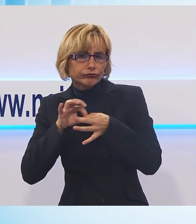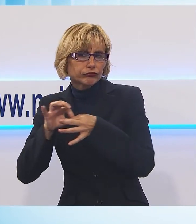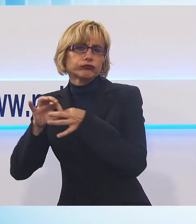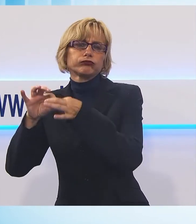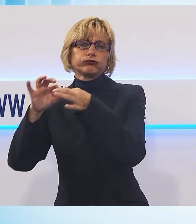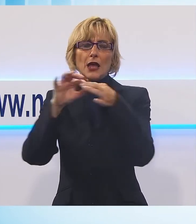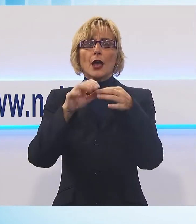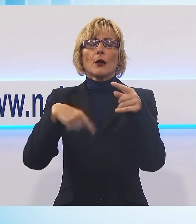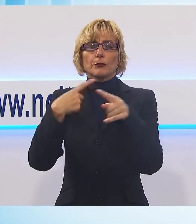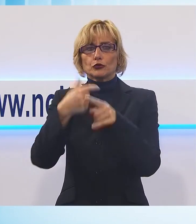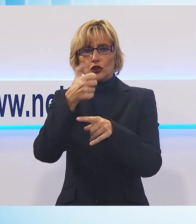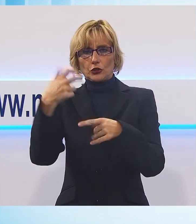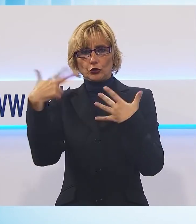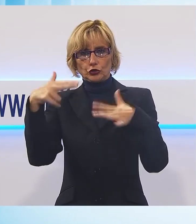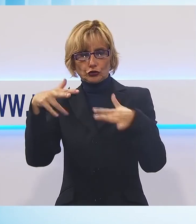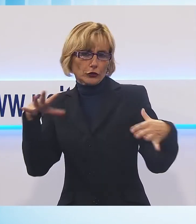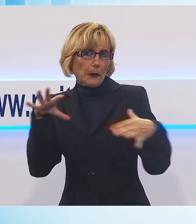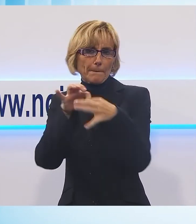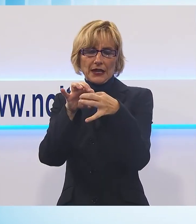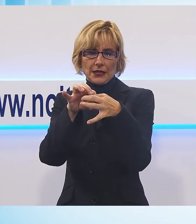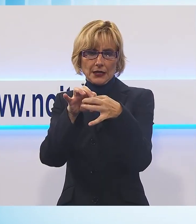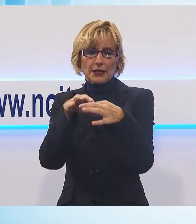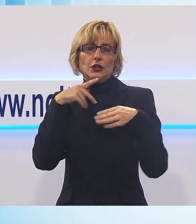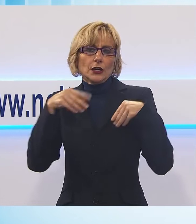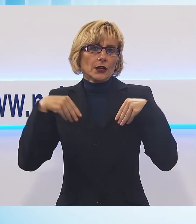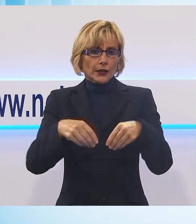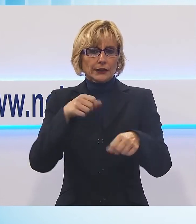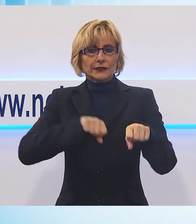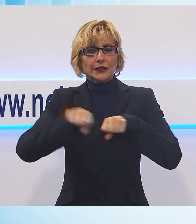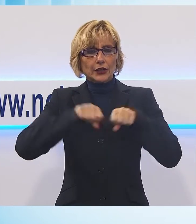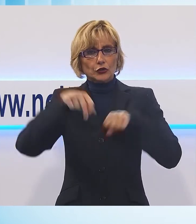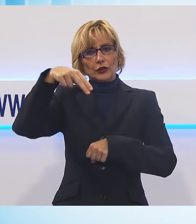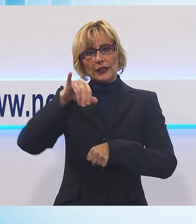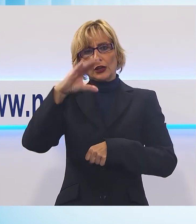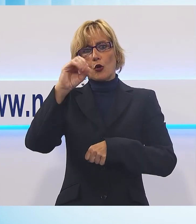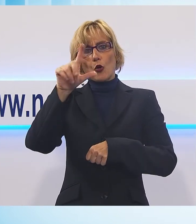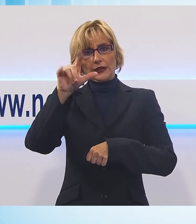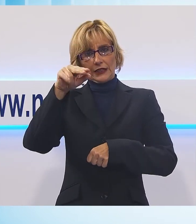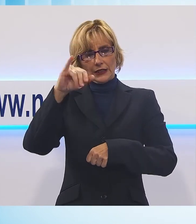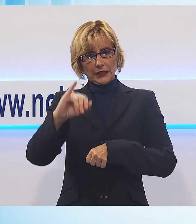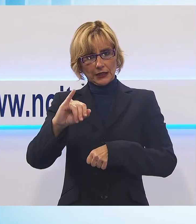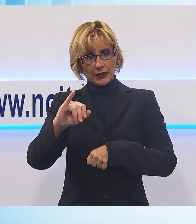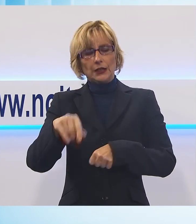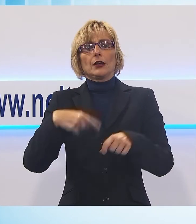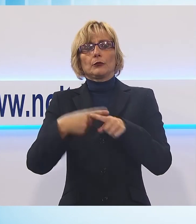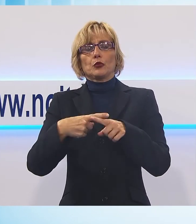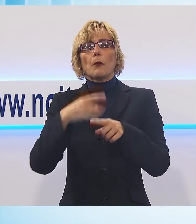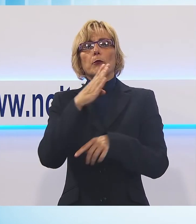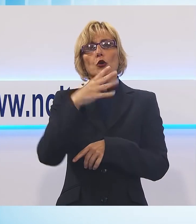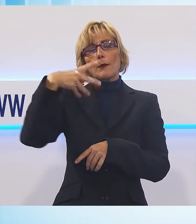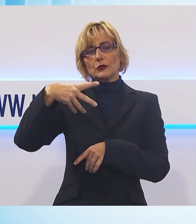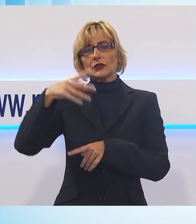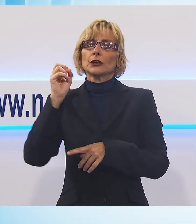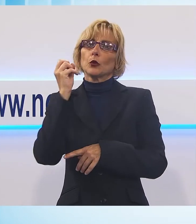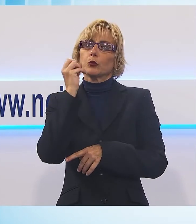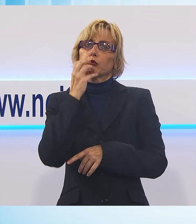118 che è qui rappresentata anche dal suo direttore Nicolini e una buona occasione per Borgamozzano di essere